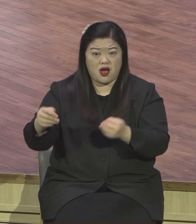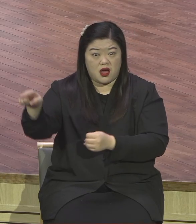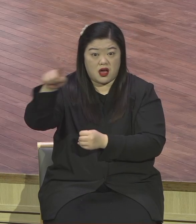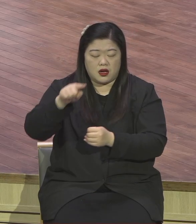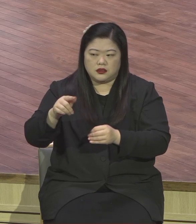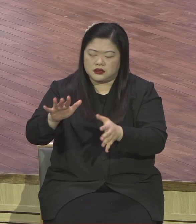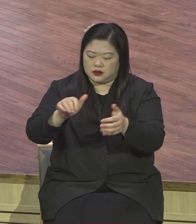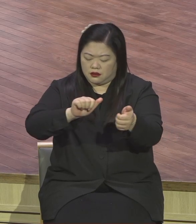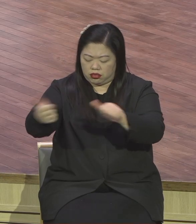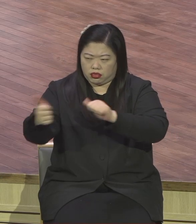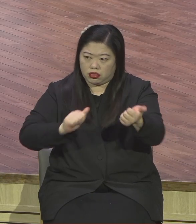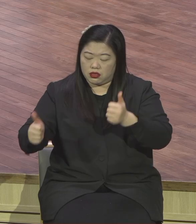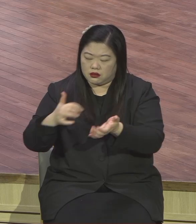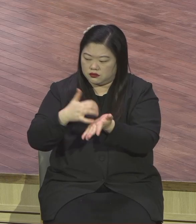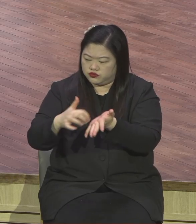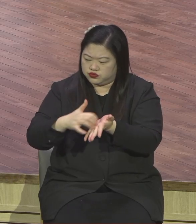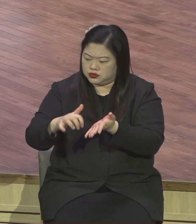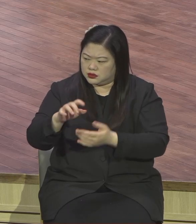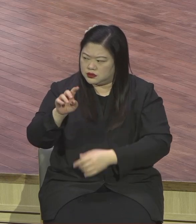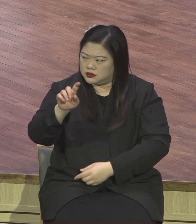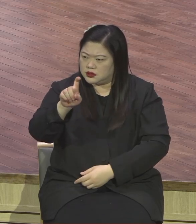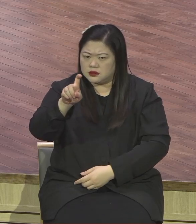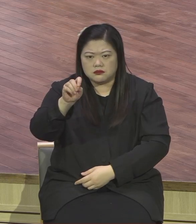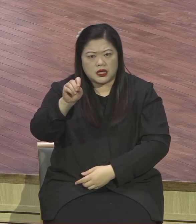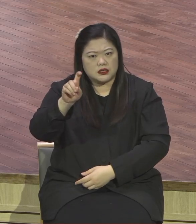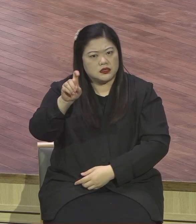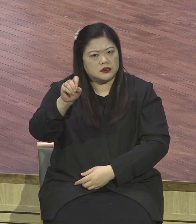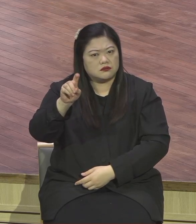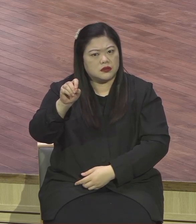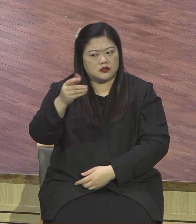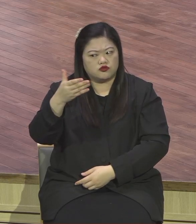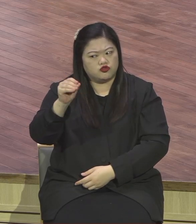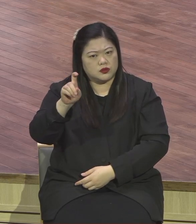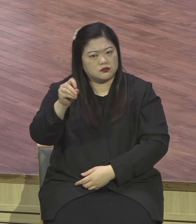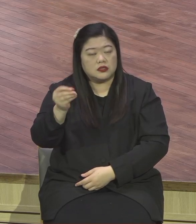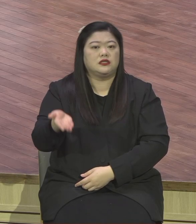수십만 명이 지금 병에 걸리고 수만 명이 죽어가고 있습니다.